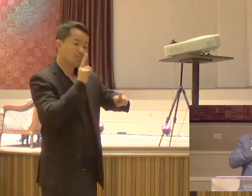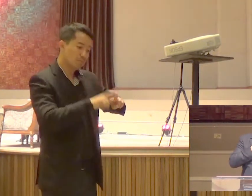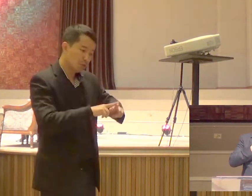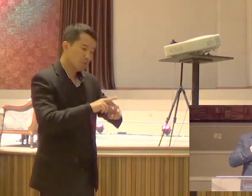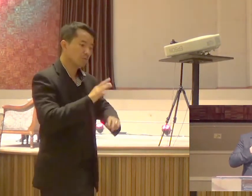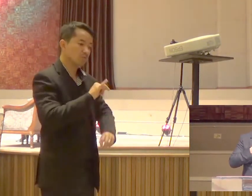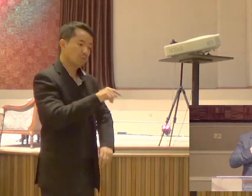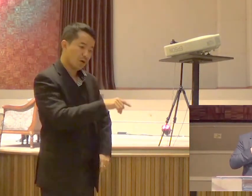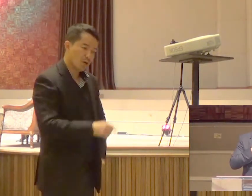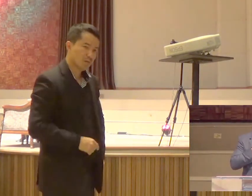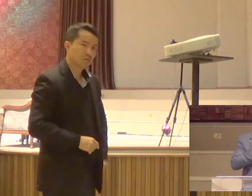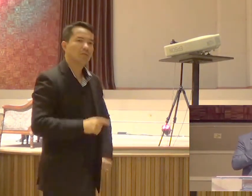E vai ter muita tribulação